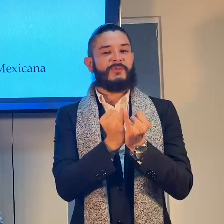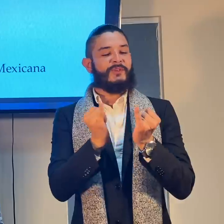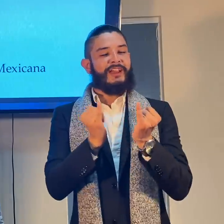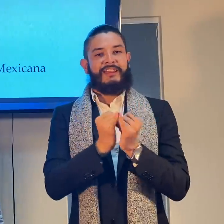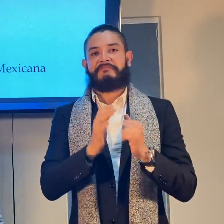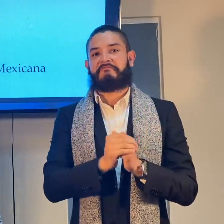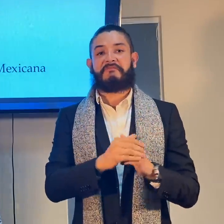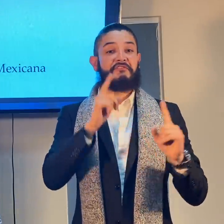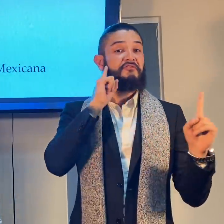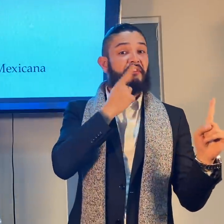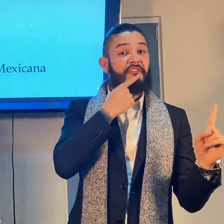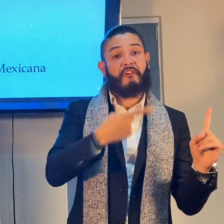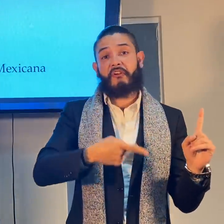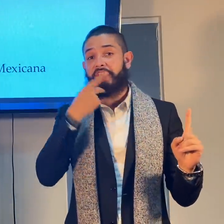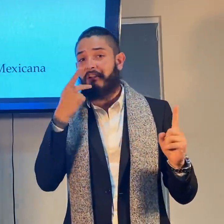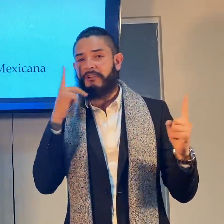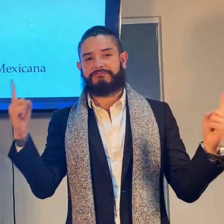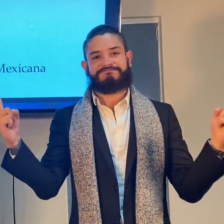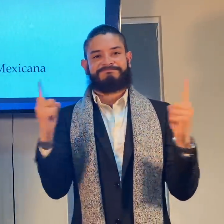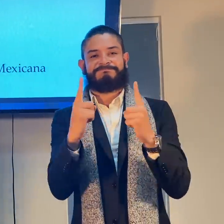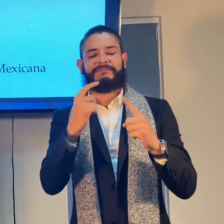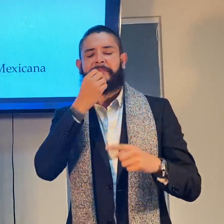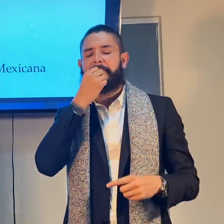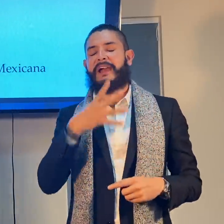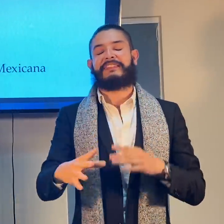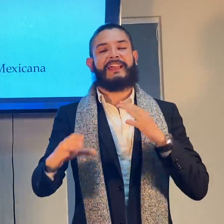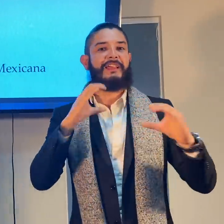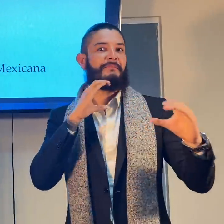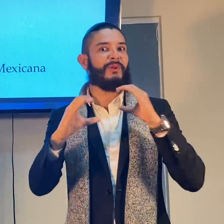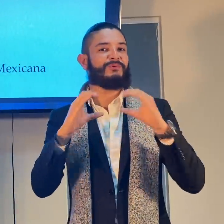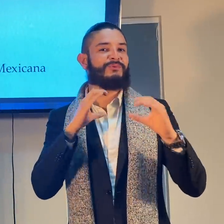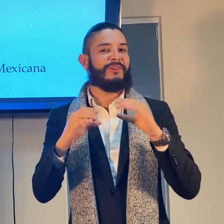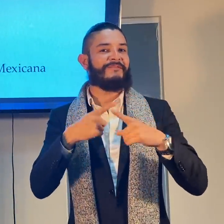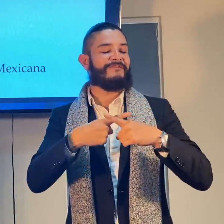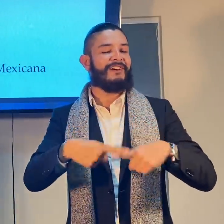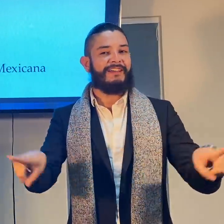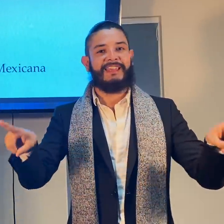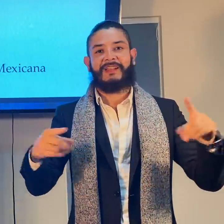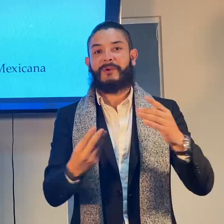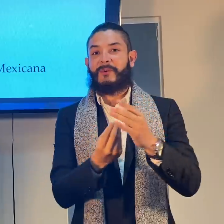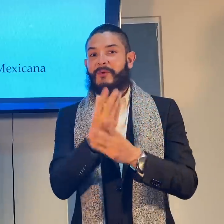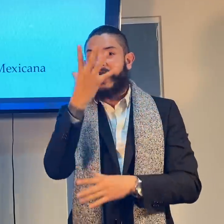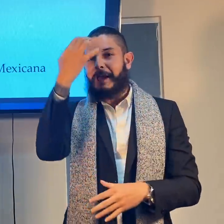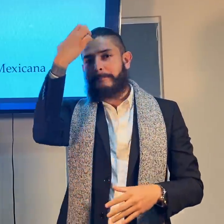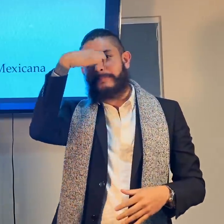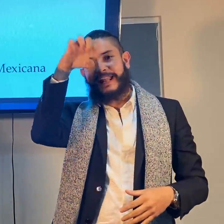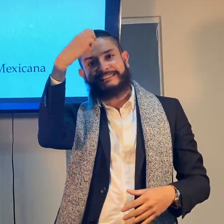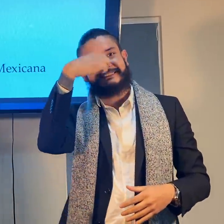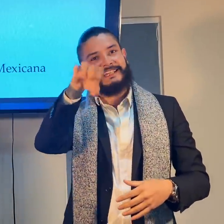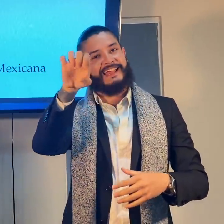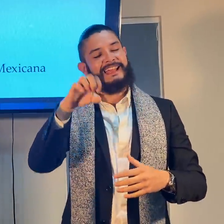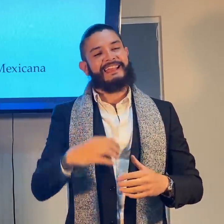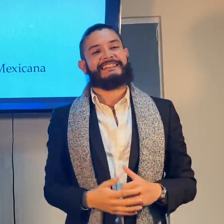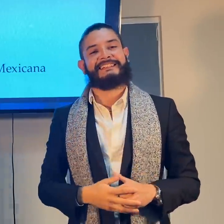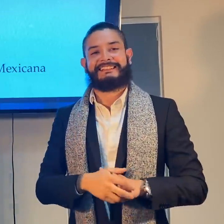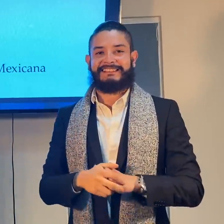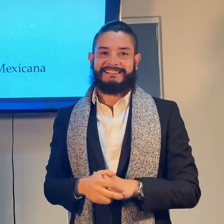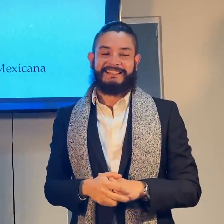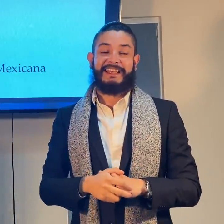el cuerpo, el movimiento. Por ejemplo, si un sordo no oyente se encuentran y es muy padre que se puedan comunicar. Es una nueva experiencia que